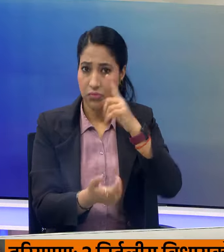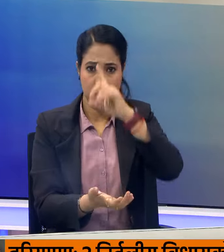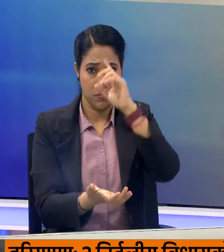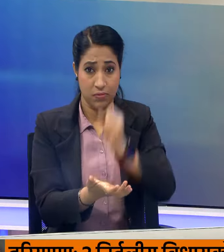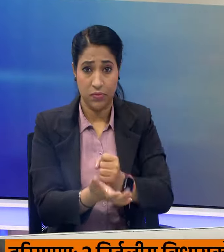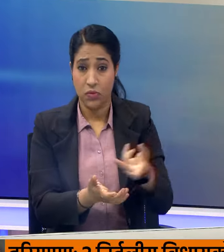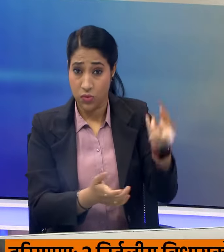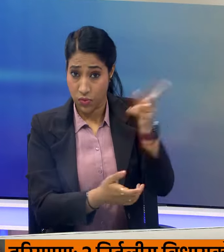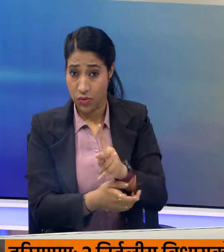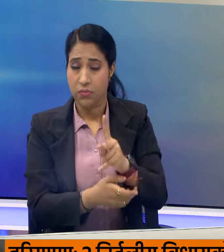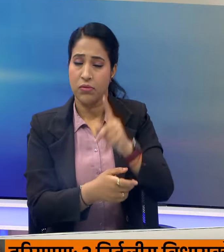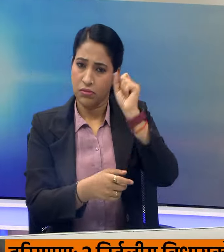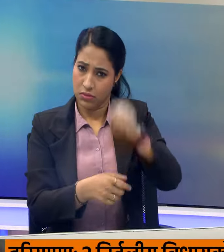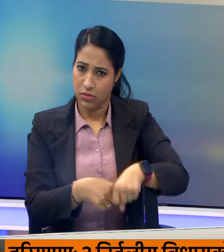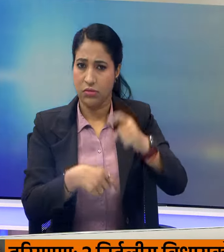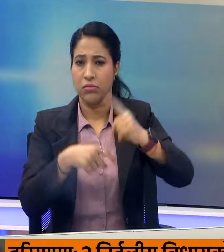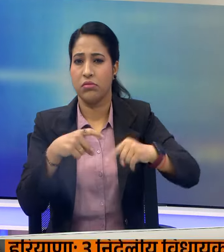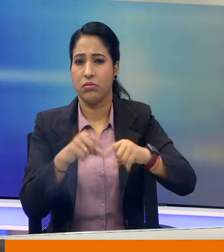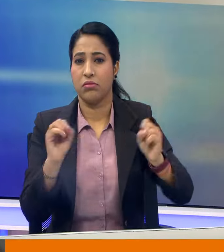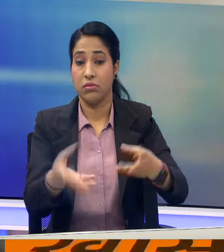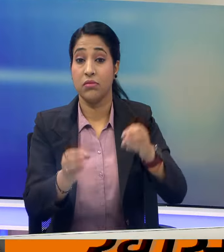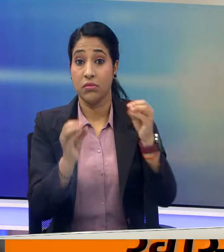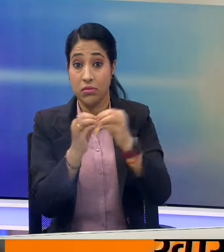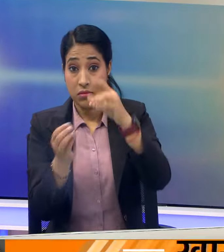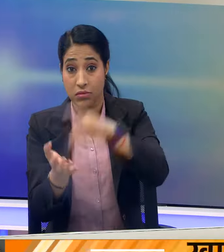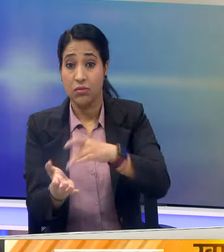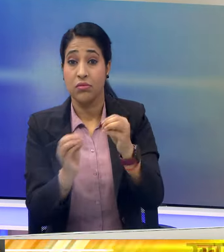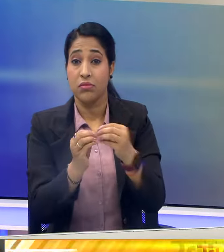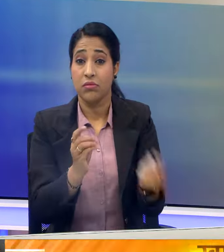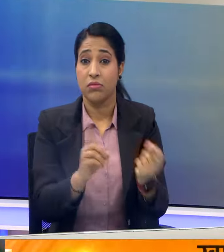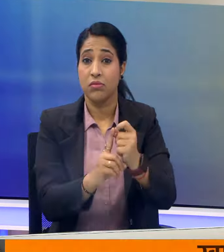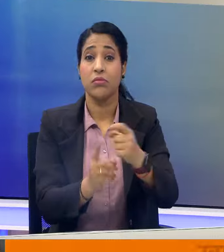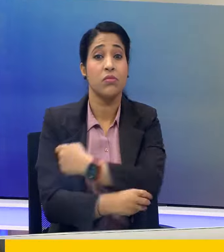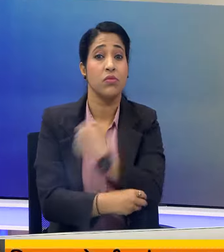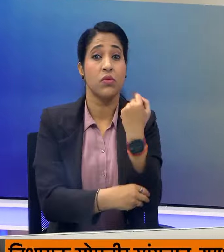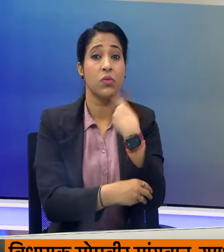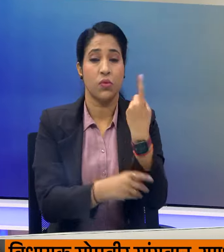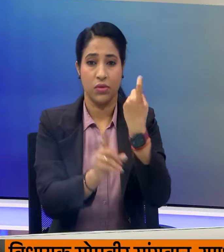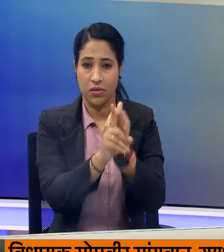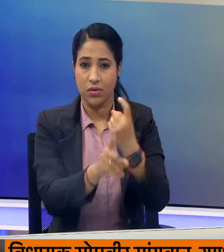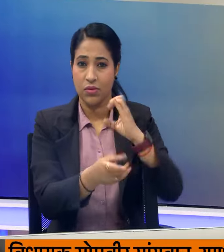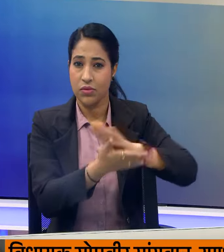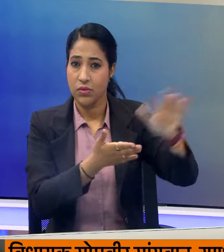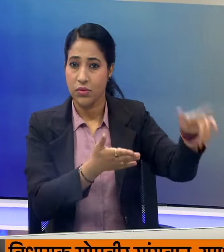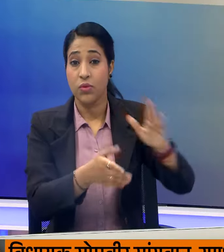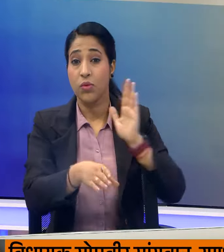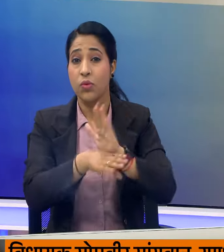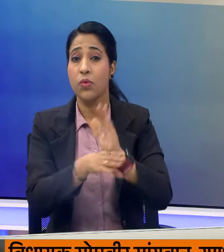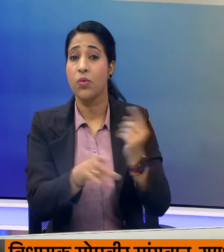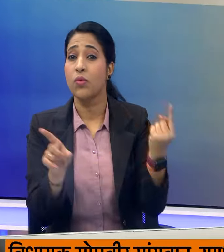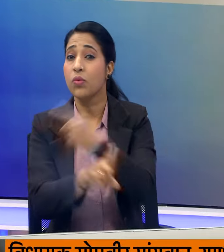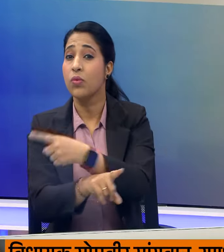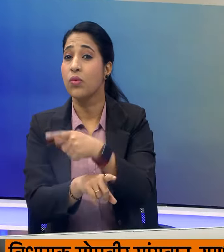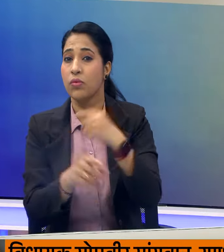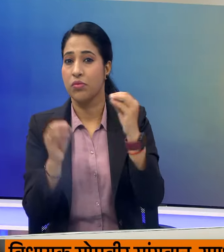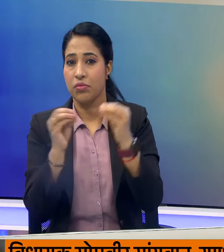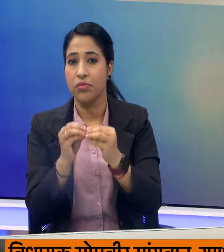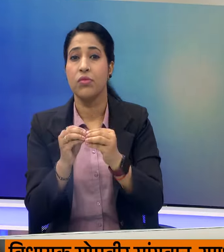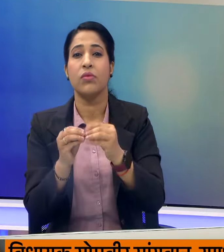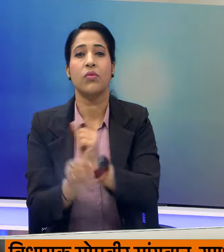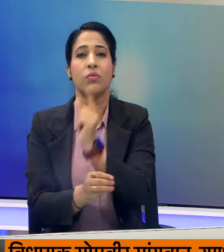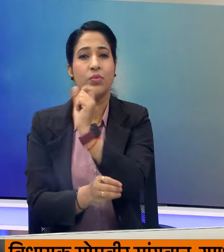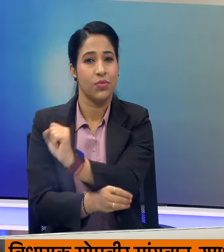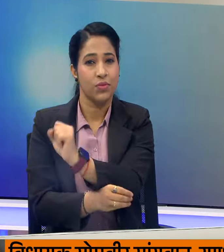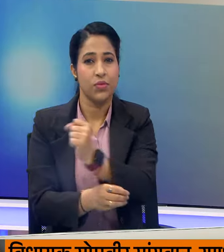यहां पुरन मतदान का फैस्टा लिया बाढ़ मेर में बीजेपी उमिद्वार कैलाज चौधरी का मुकाबला कॉंग्रेस के उमेद राम बेनिवाल और